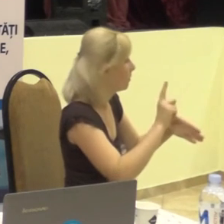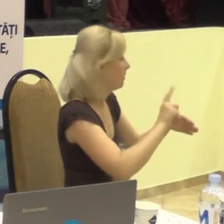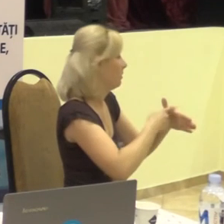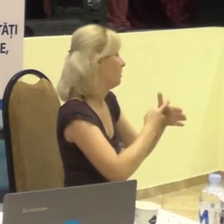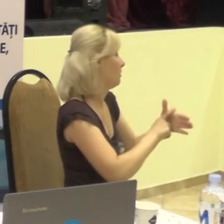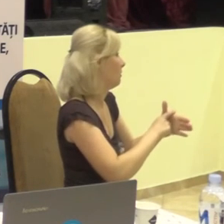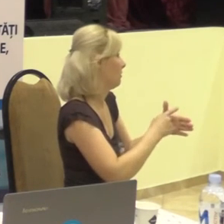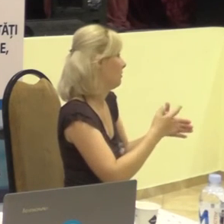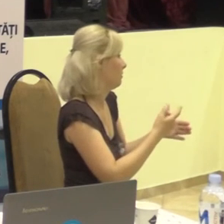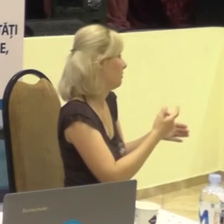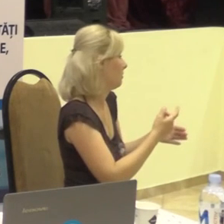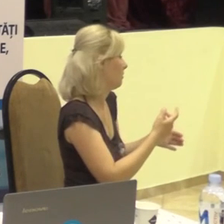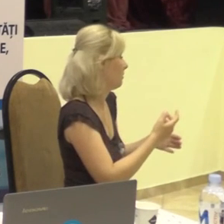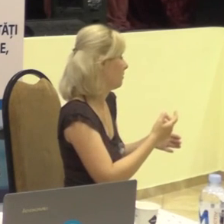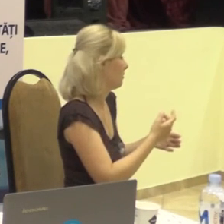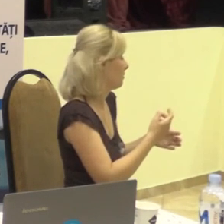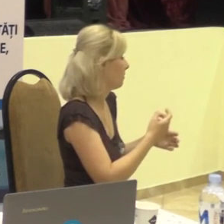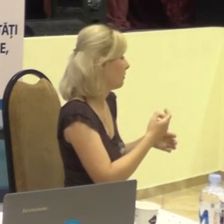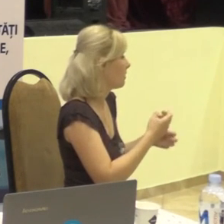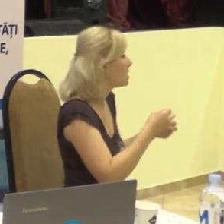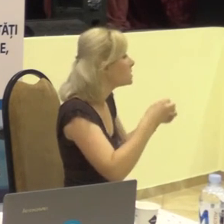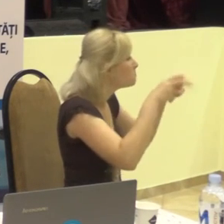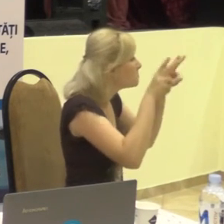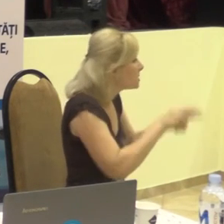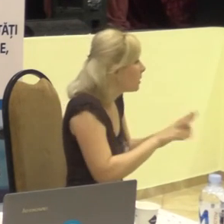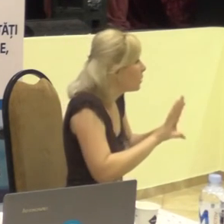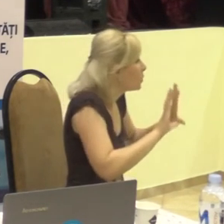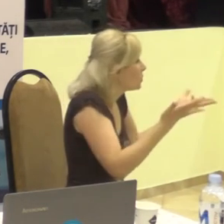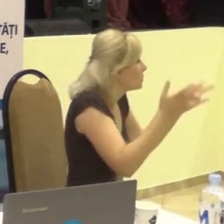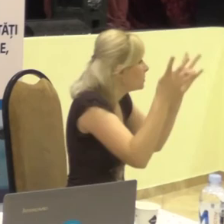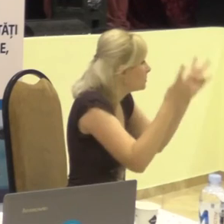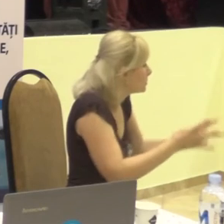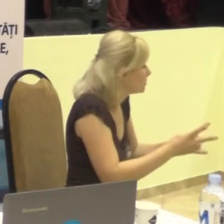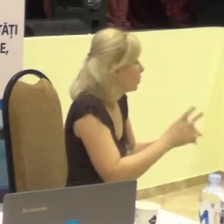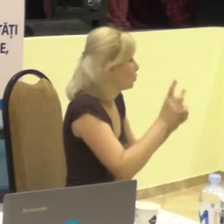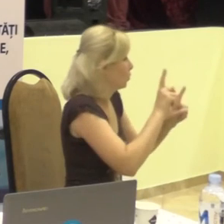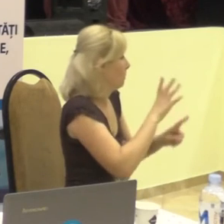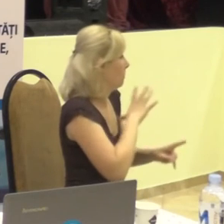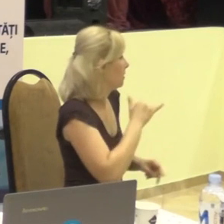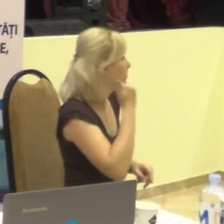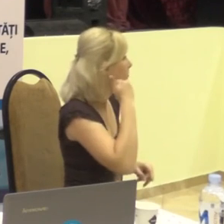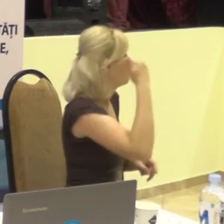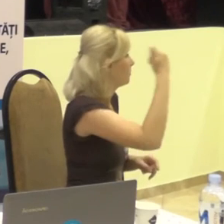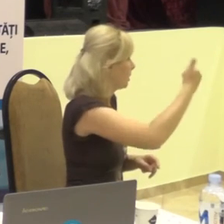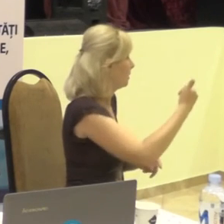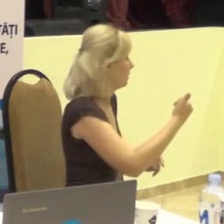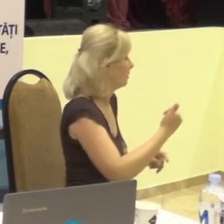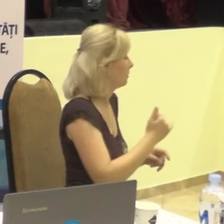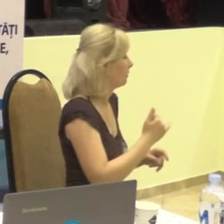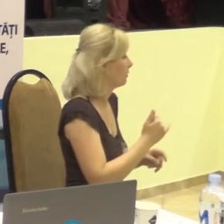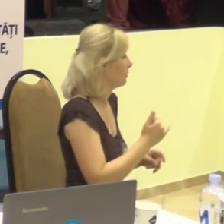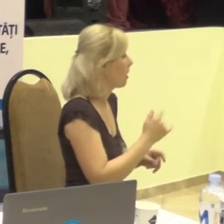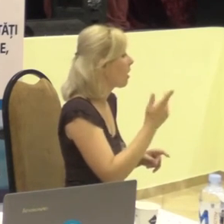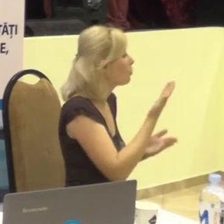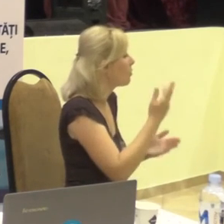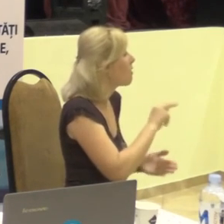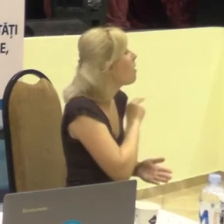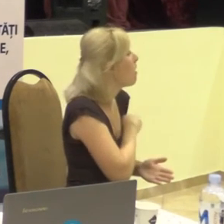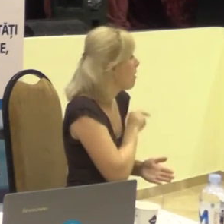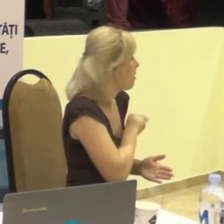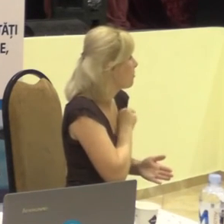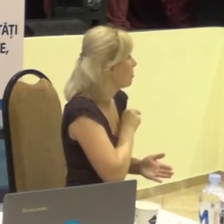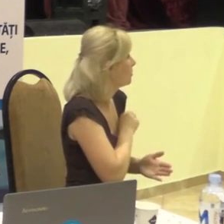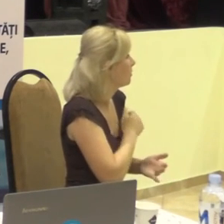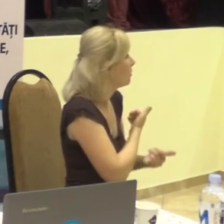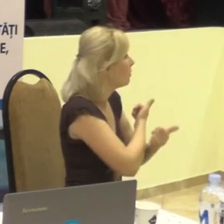o situație foarte specială, apelul ar trebui să fie preluat de către un serviciu care funcționează în